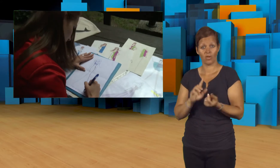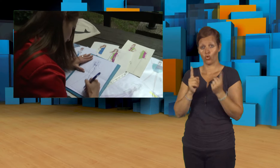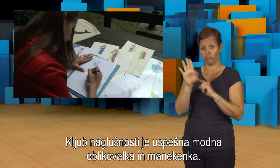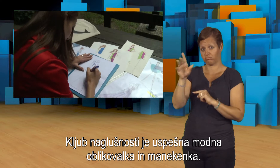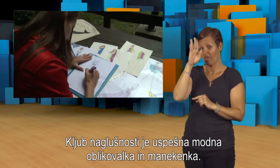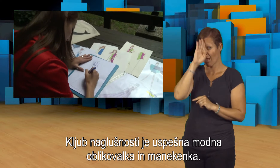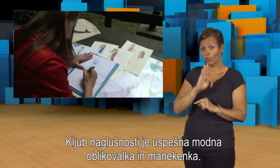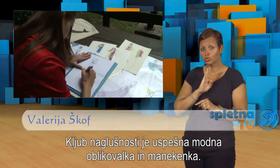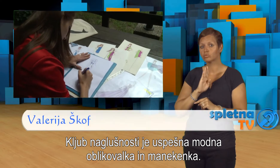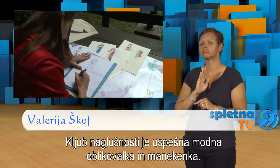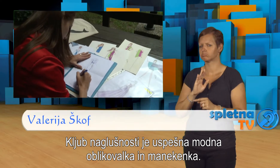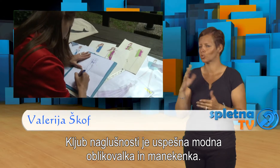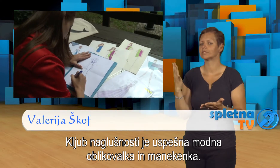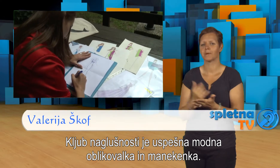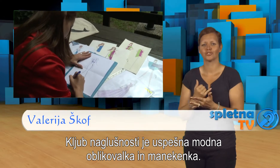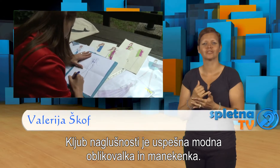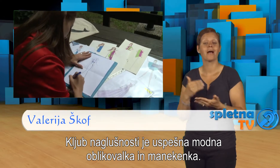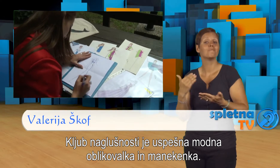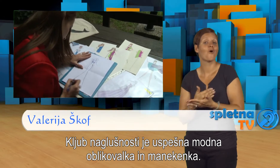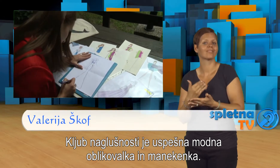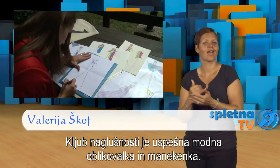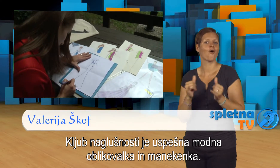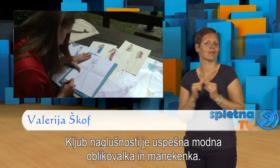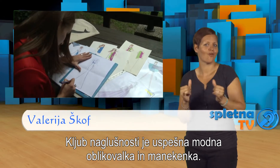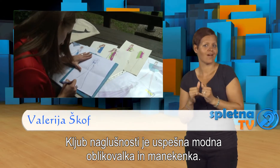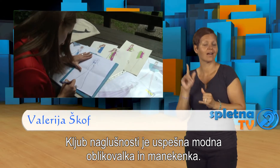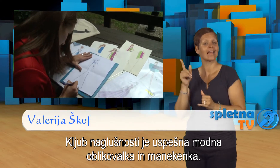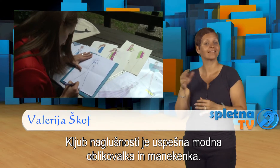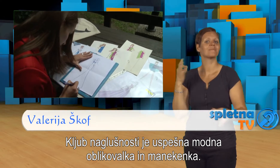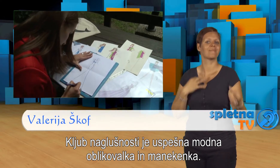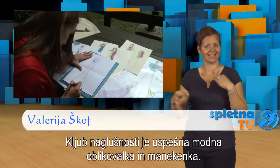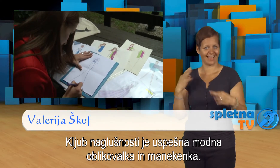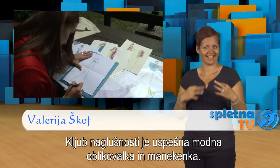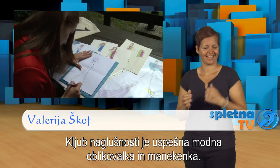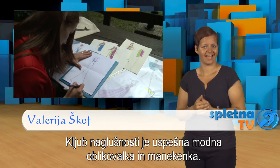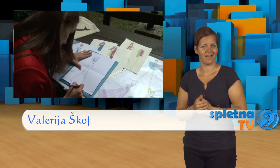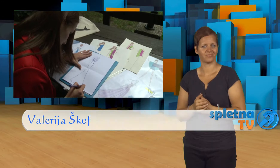Kljub na glušnosti je uspešna modna oblikovalka in manekenka.